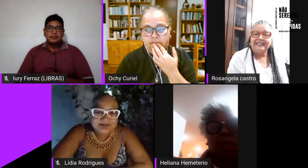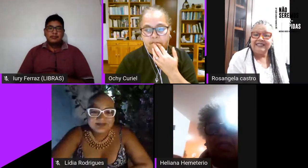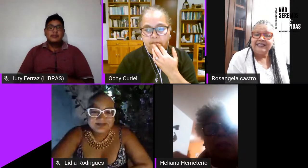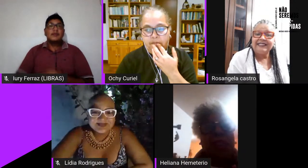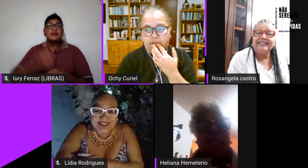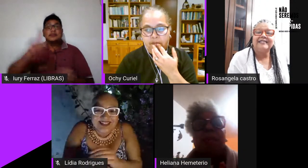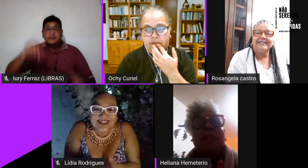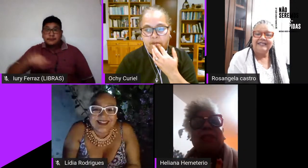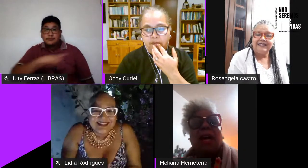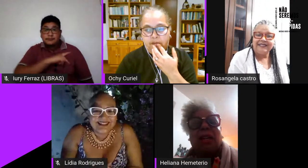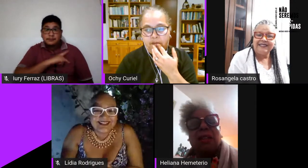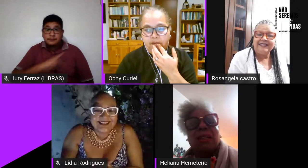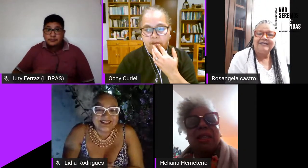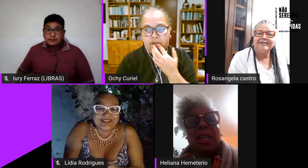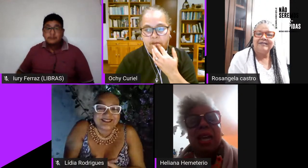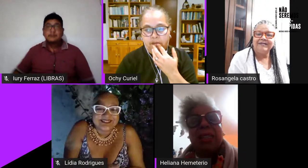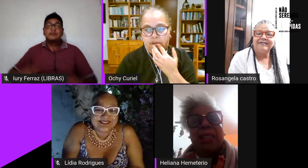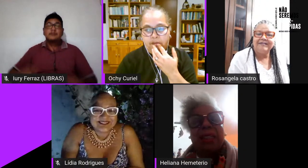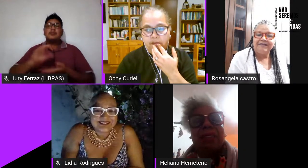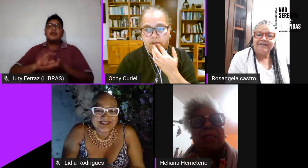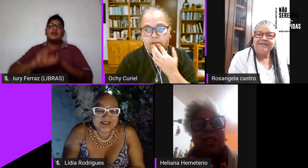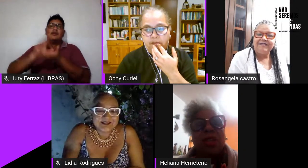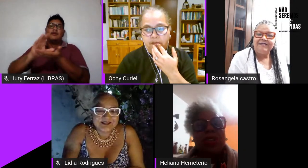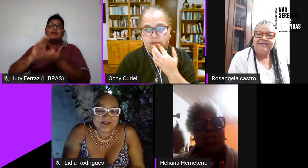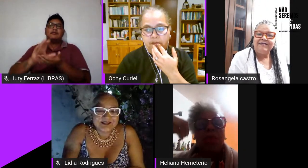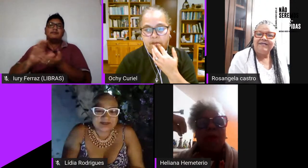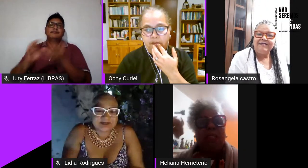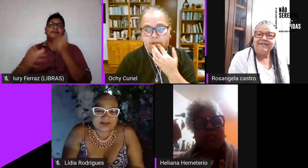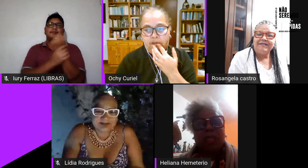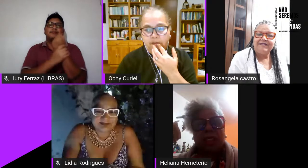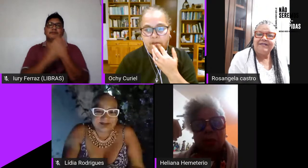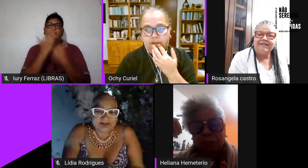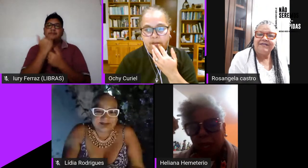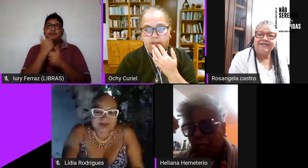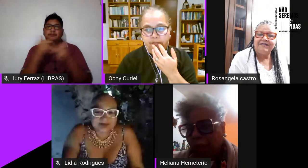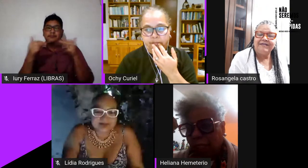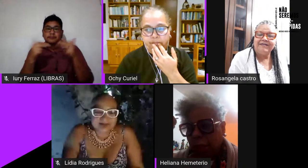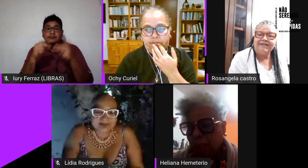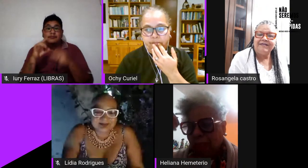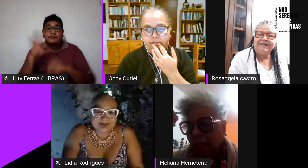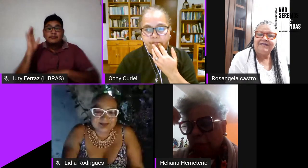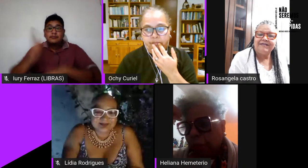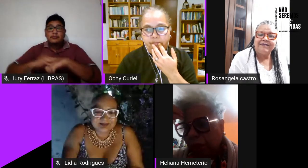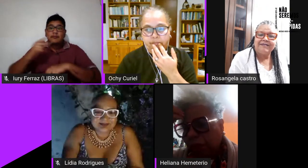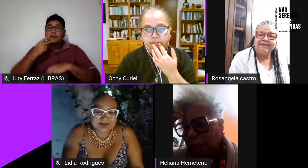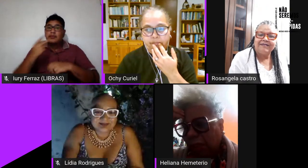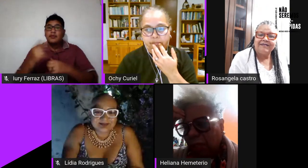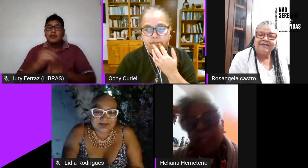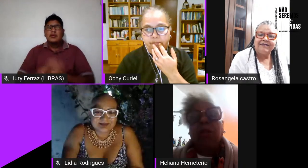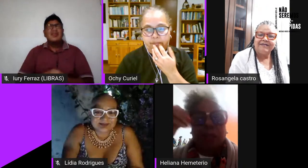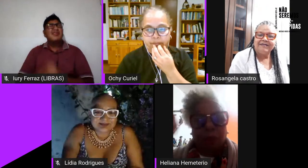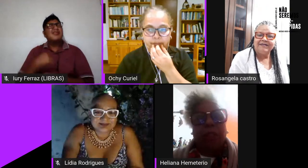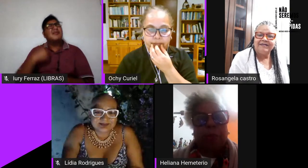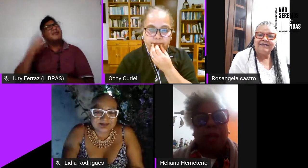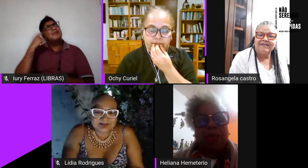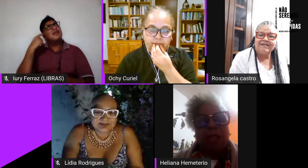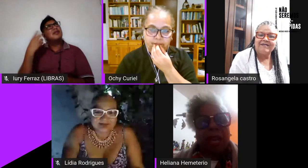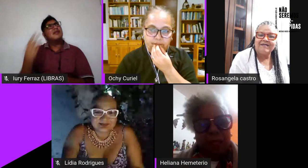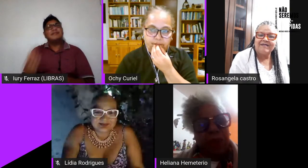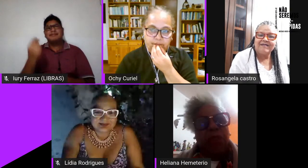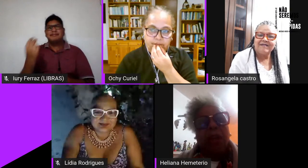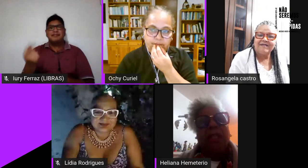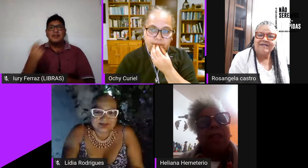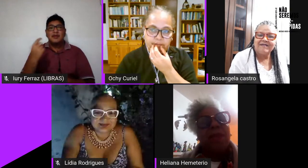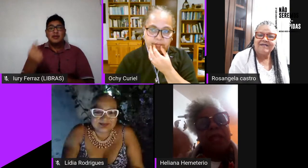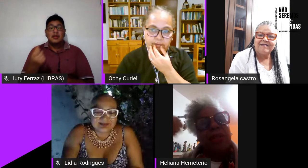conselho de segurança alimentar e aí só chamam a gente pra falar eu tenho pensado muito nisso e quando eu posso